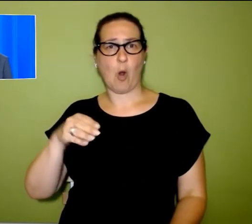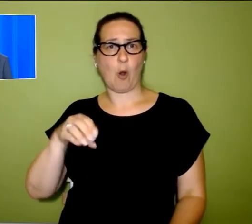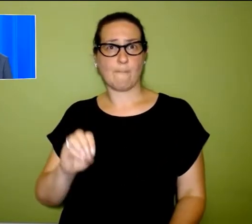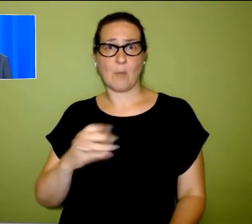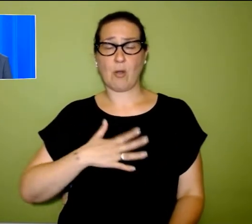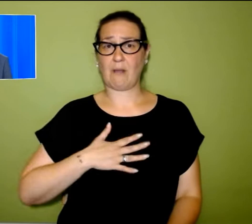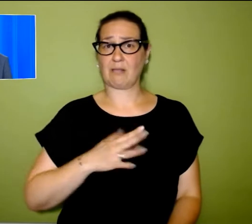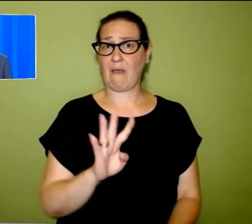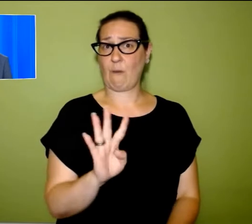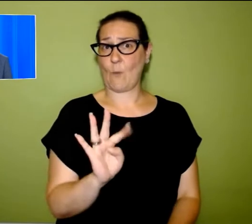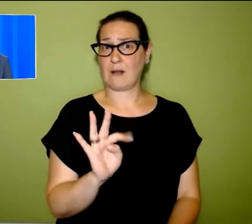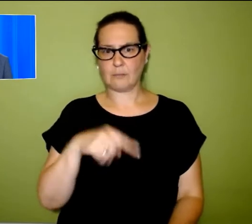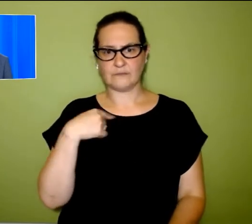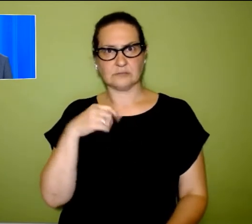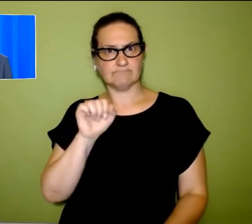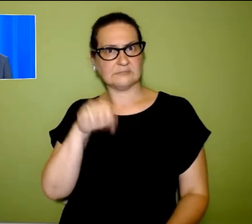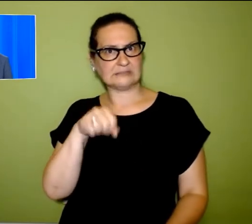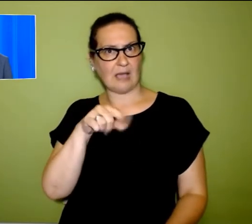carcere sardo di Nuoro.